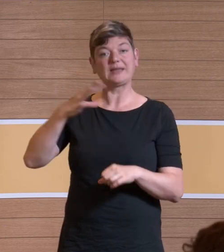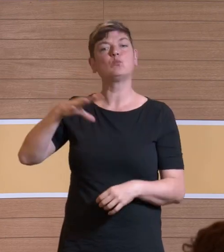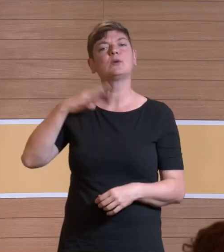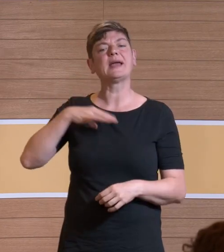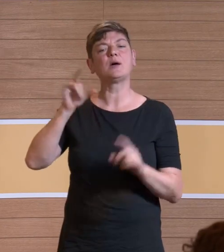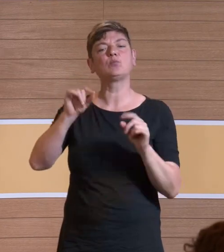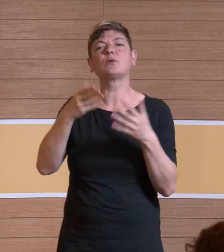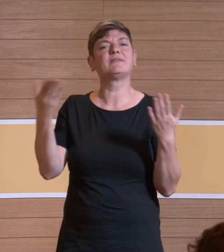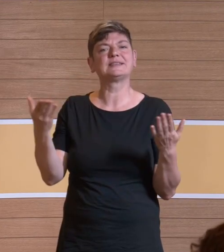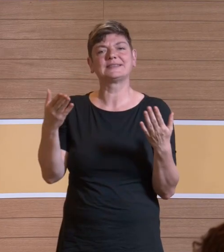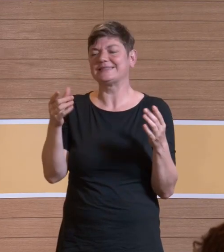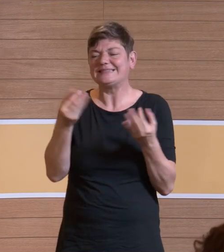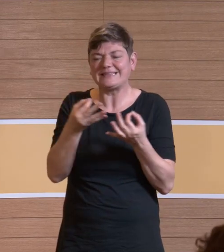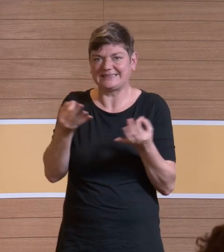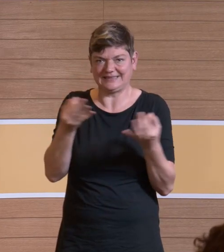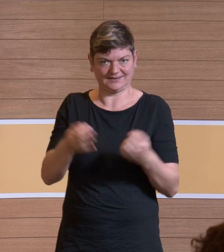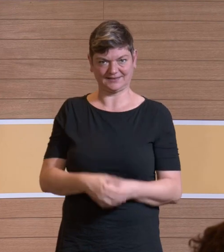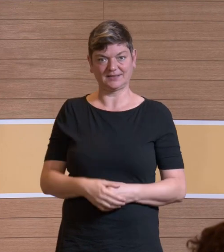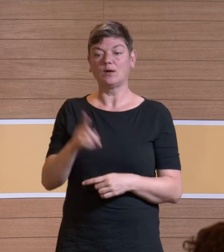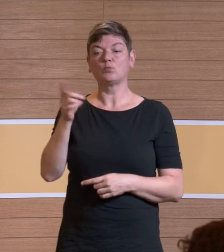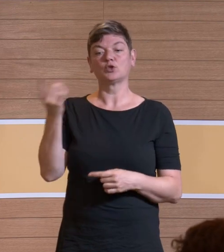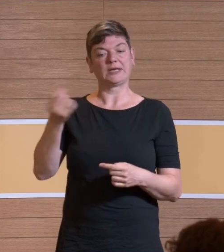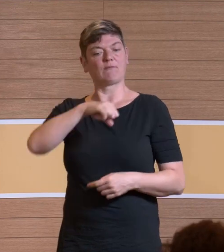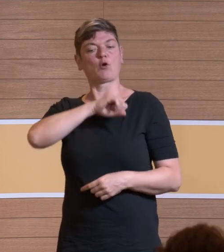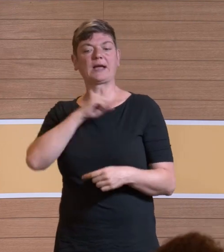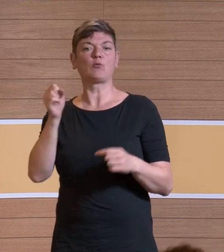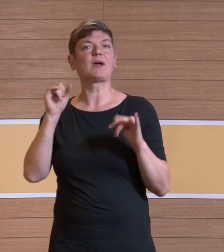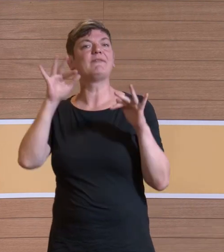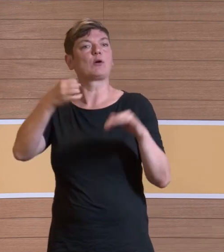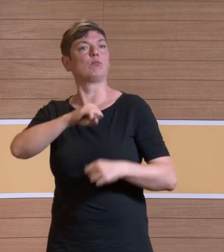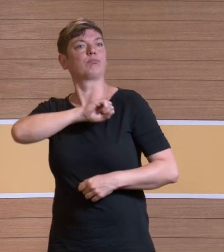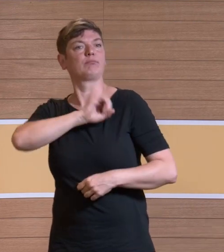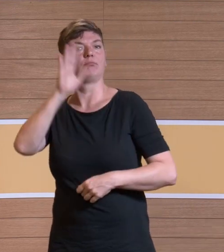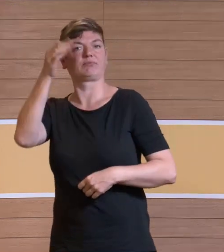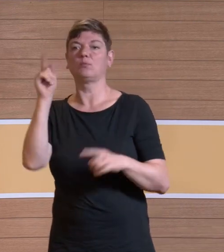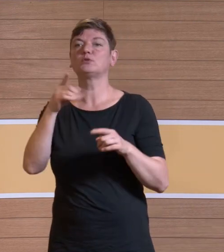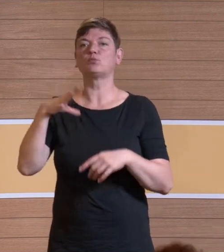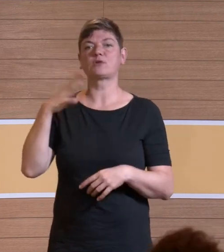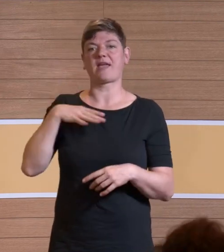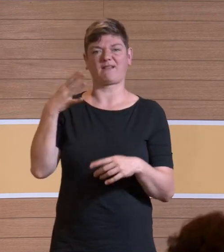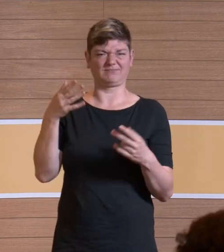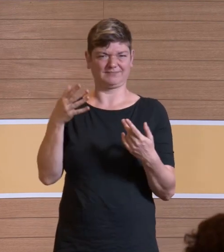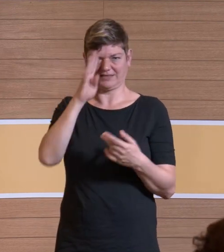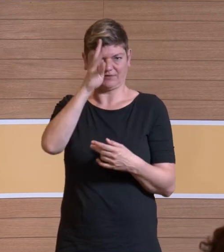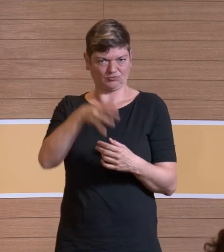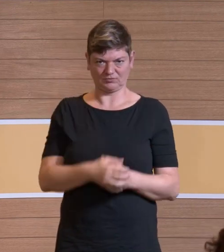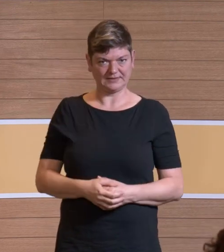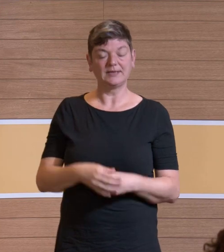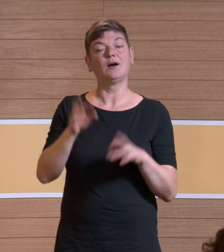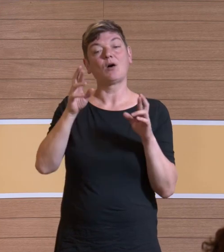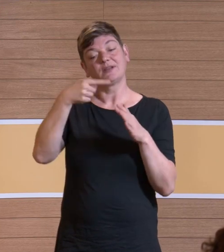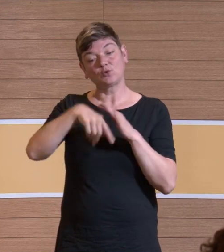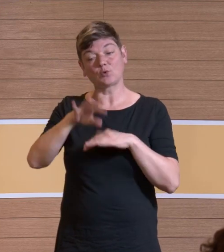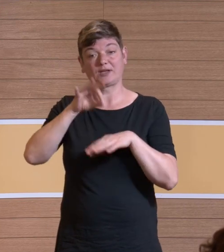bedeutet eigentlich gar nichts. Das muss nicht unbedingt wirksam sein. Das muss nur modern sein. Und wir hoffen mit Unterstützung von Herrn Dr.